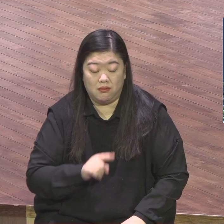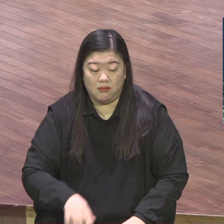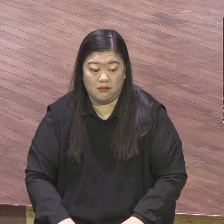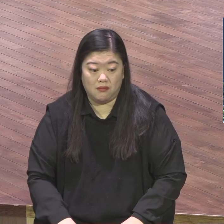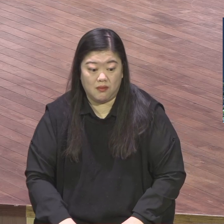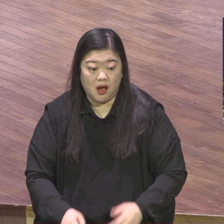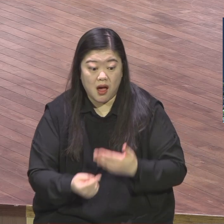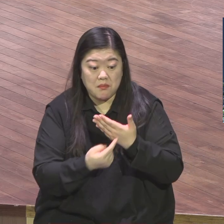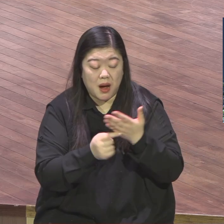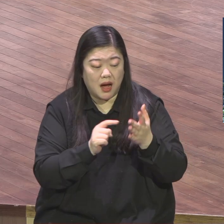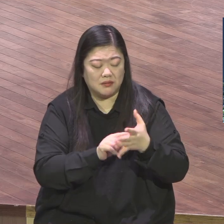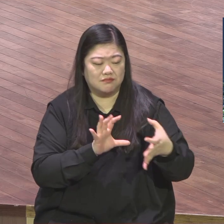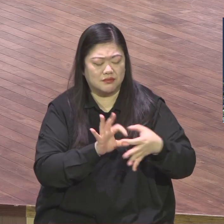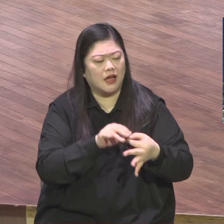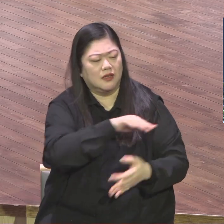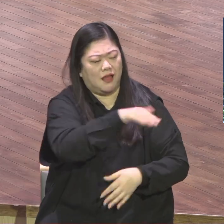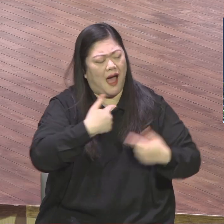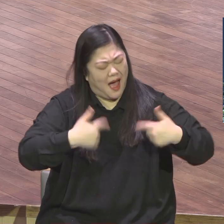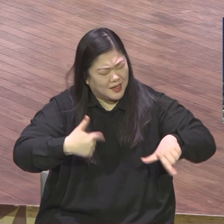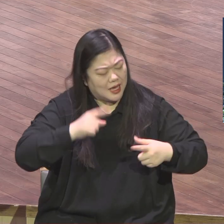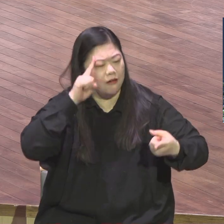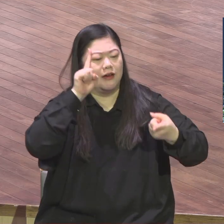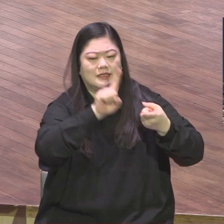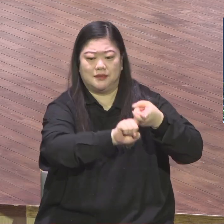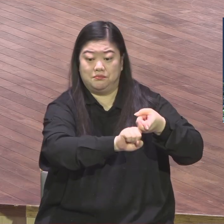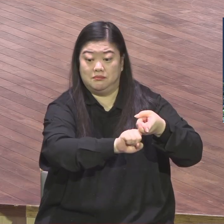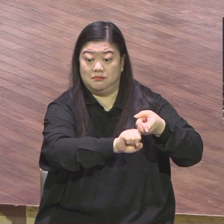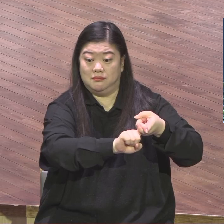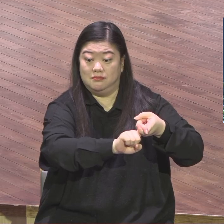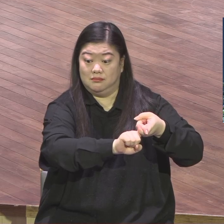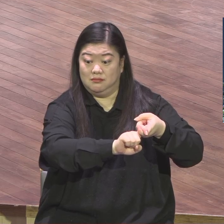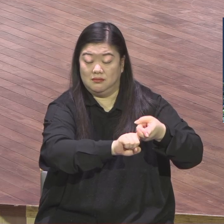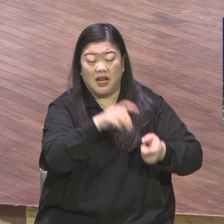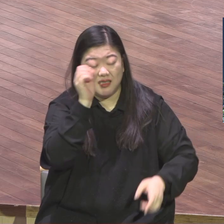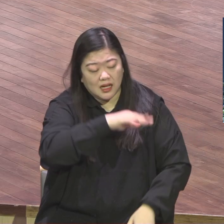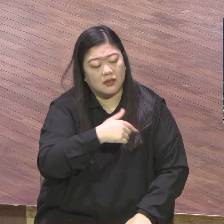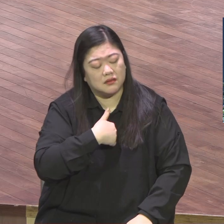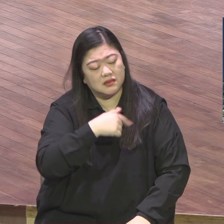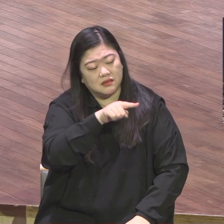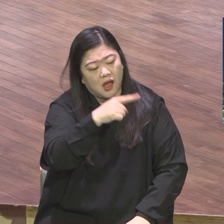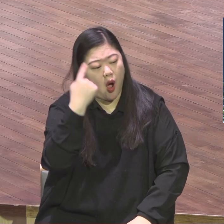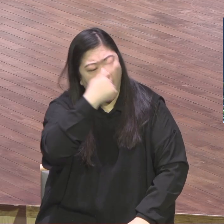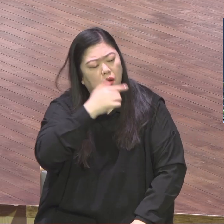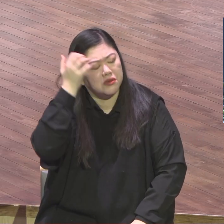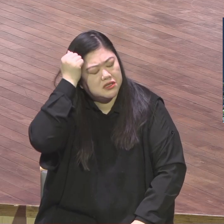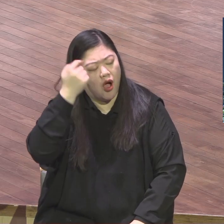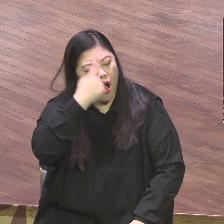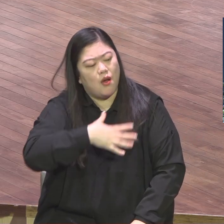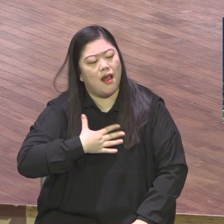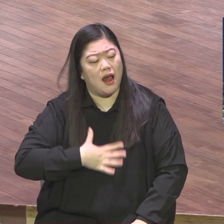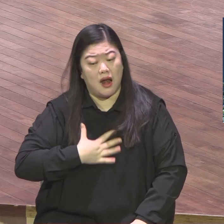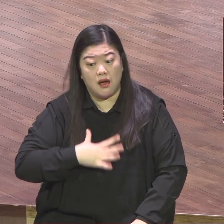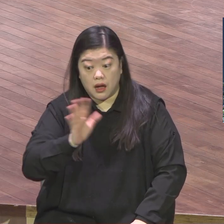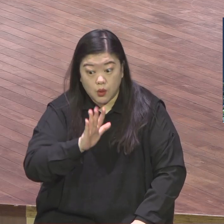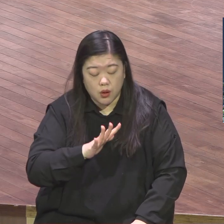표현합니까 너희가 내 마음이 있으며 단순히 생각하고 있다는 것이 아니고 마음의 너희들이 나에게 각인되어 있다